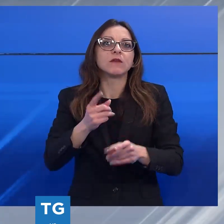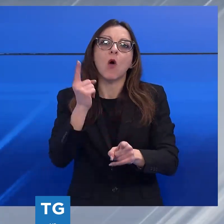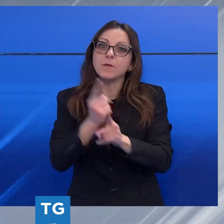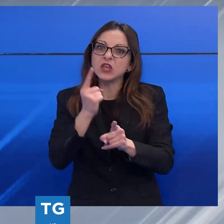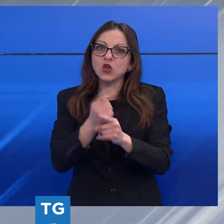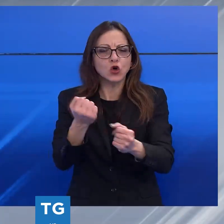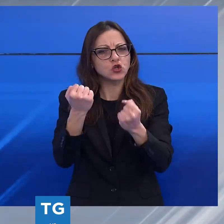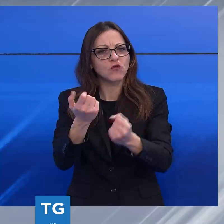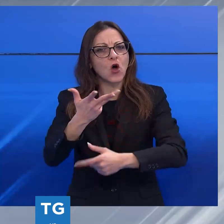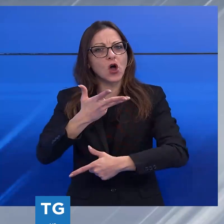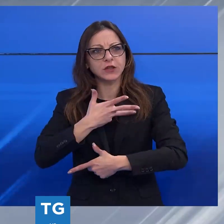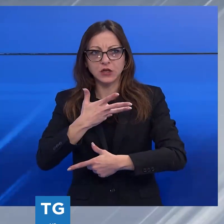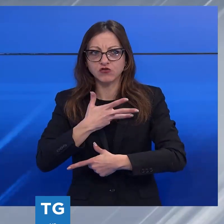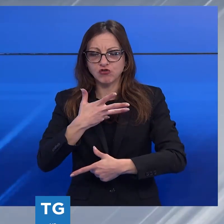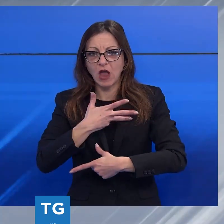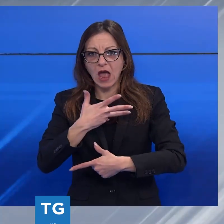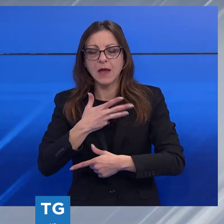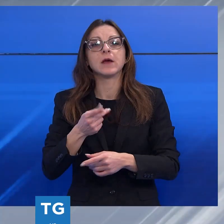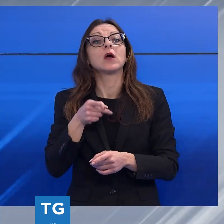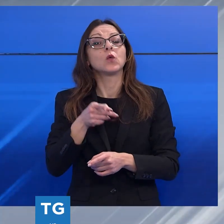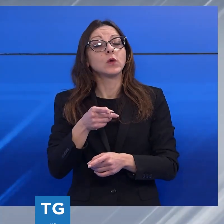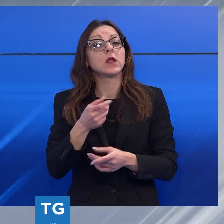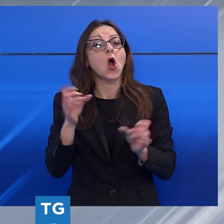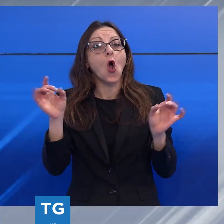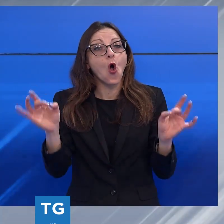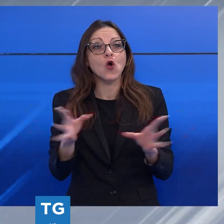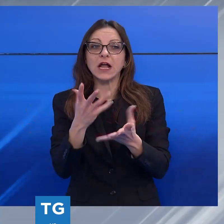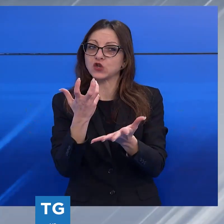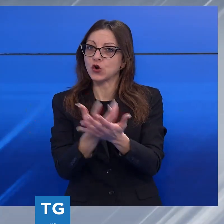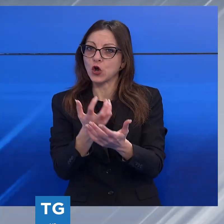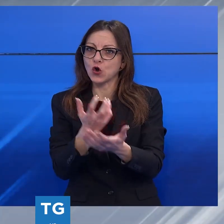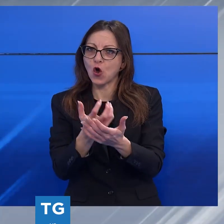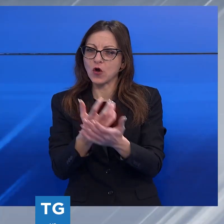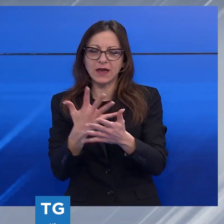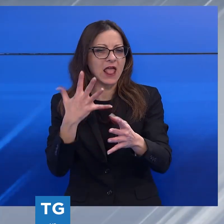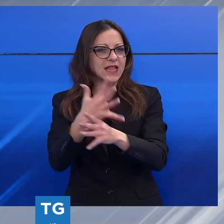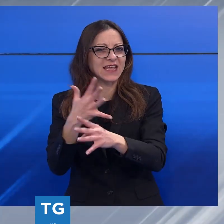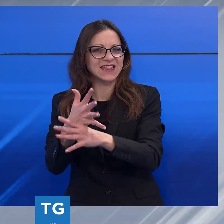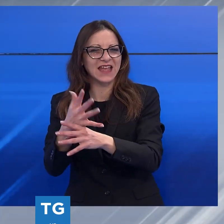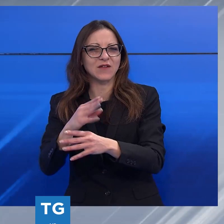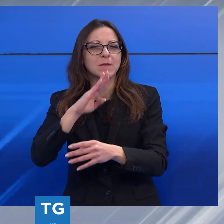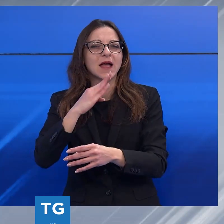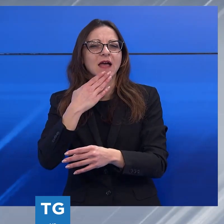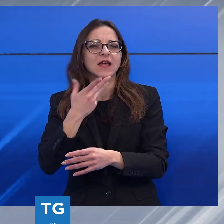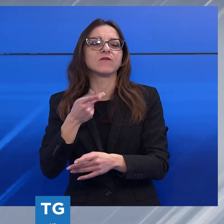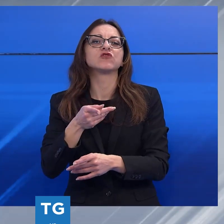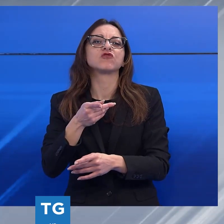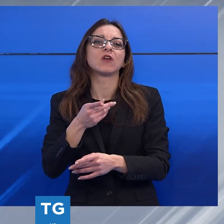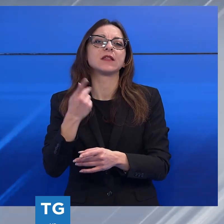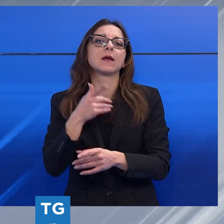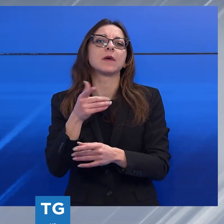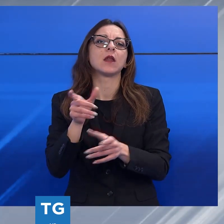ribadisce l'ente di San Micheletto, e quindi di un'occasione concreta di intervenire a favore del benessere delle comunità.